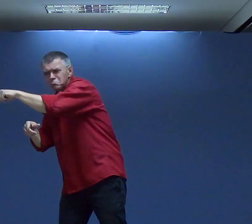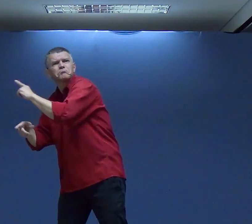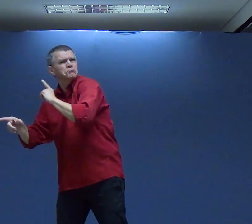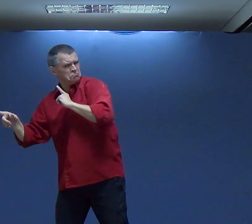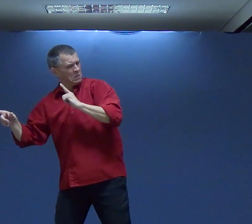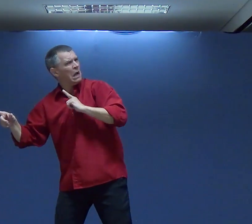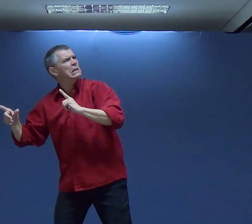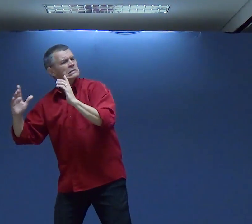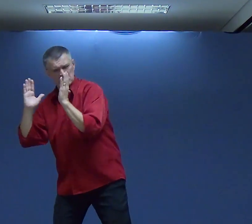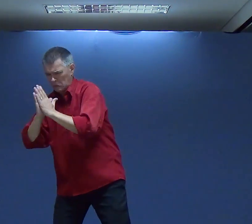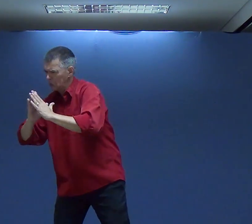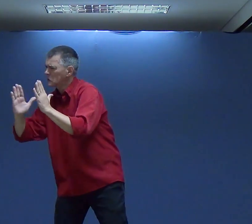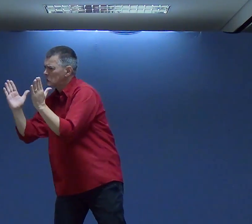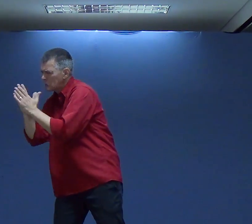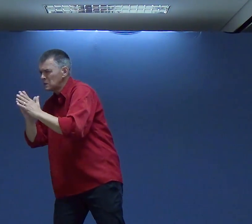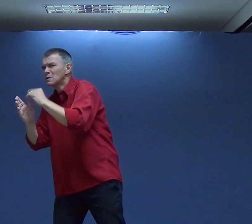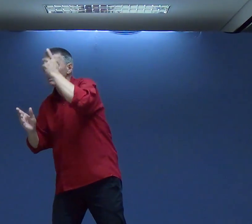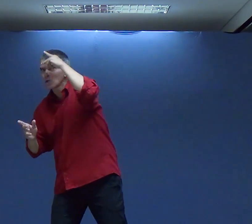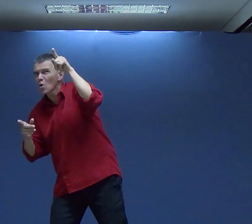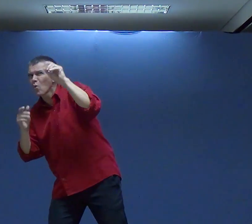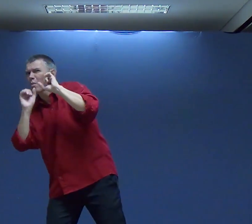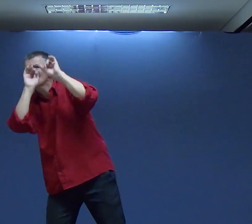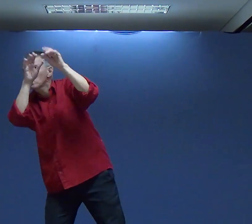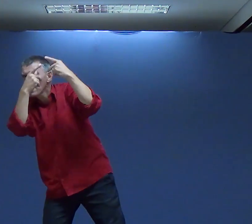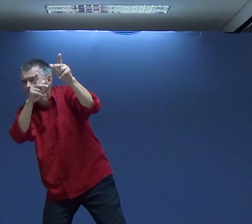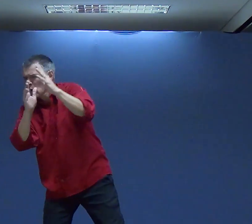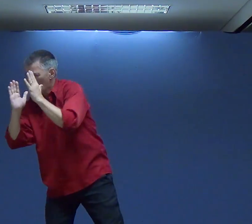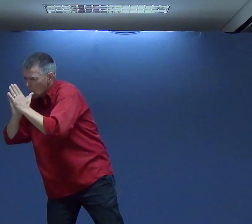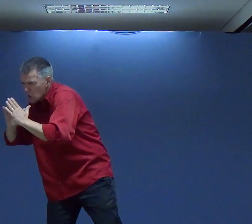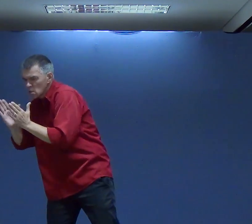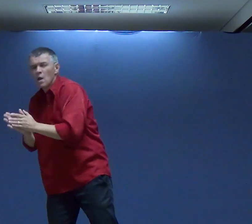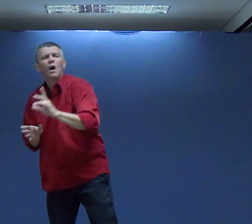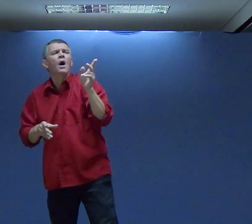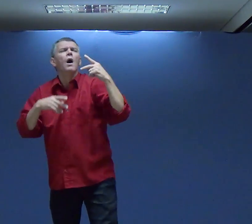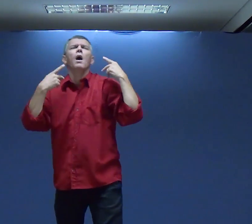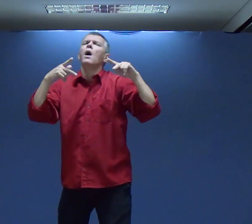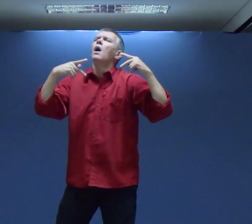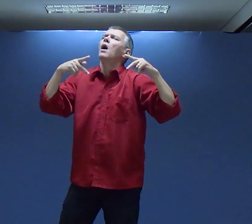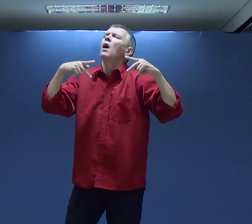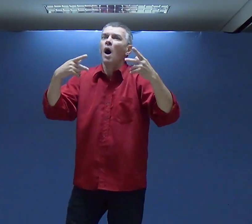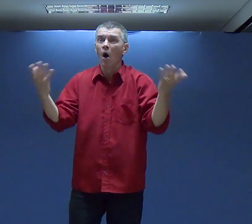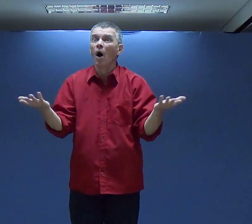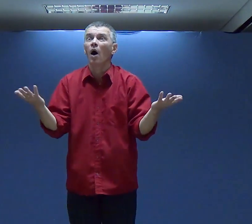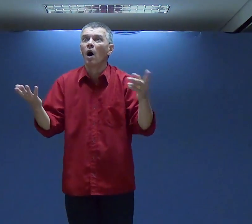Que o seu grupo Se reúna Ore Que o Senhor Abençoe Que ele seja